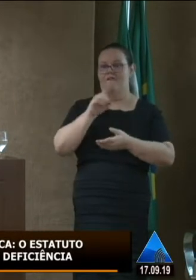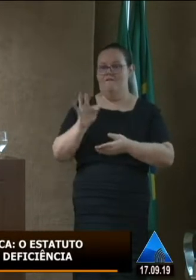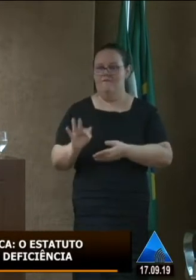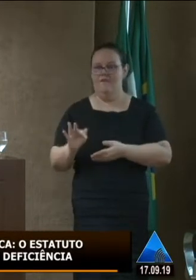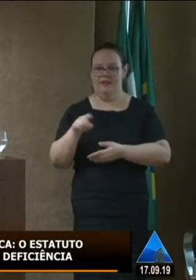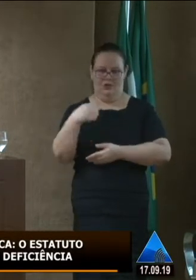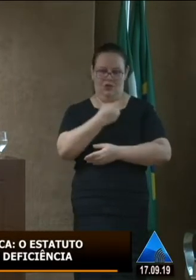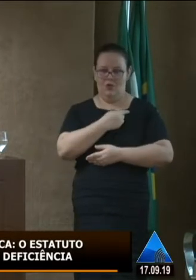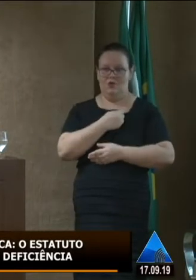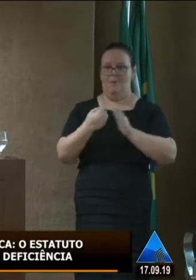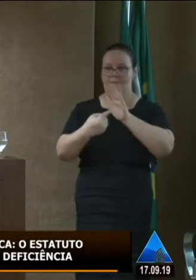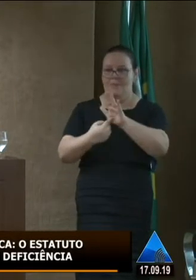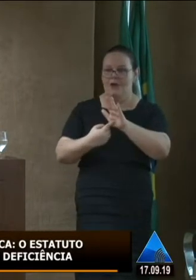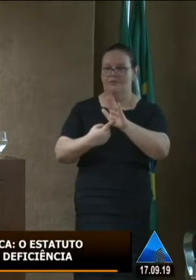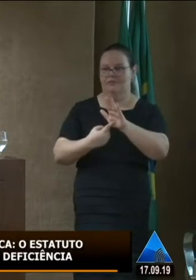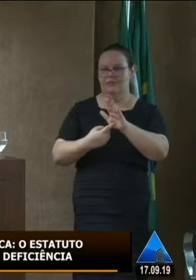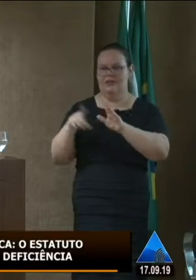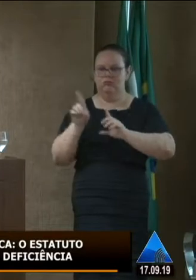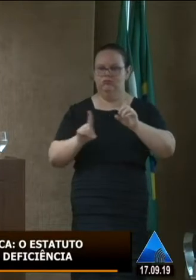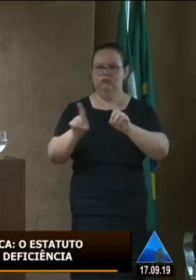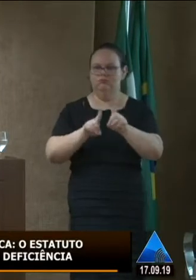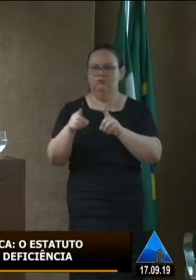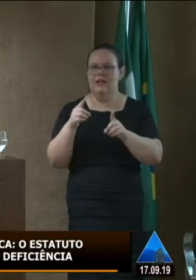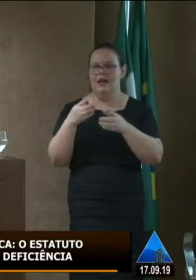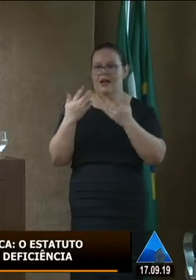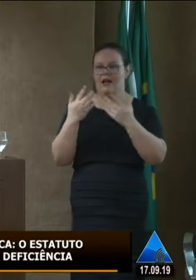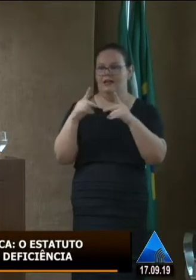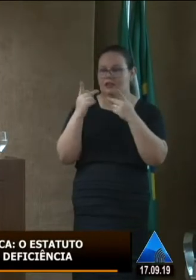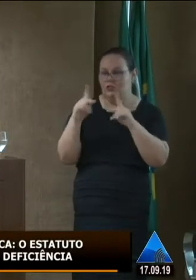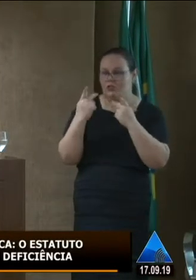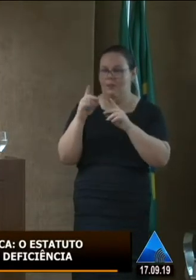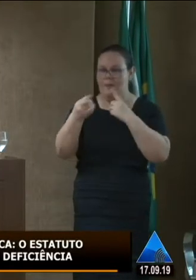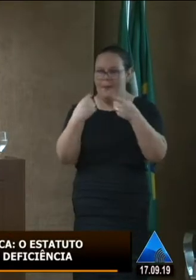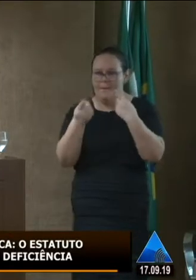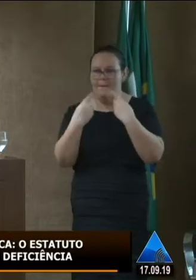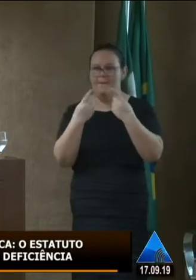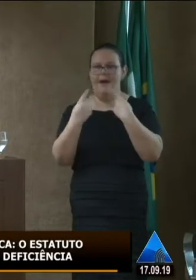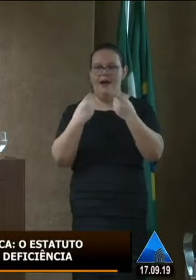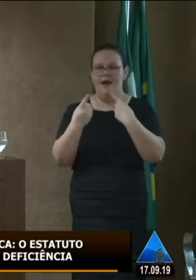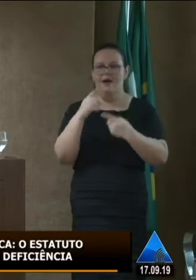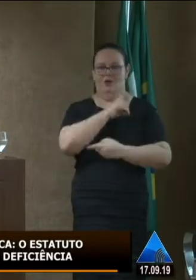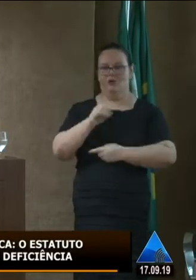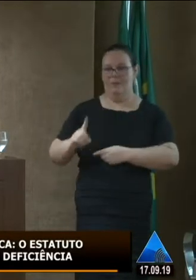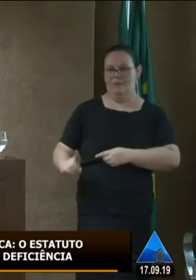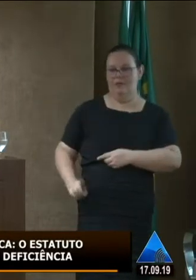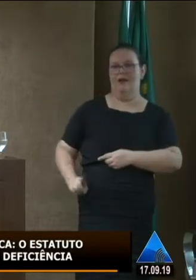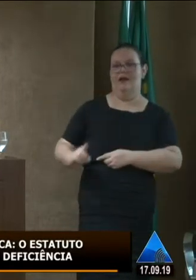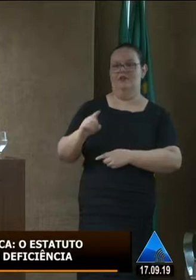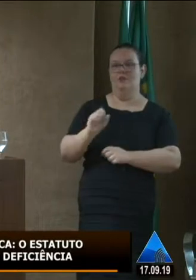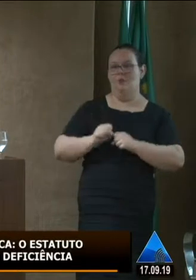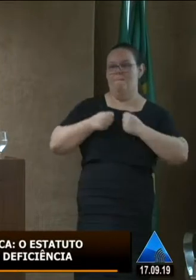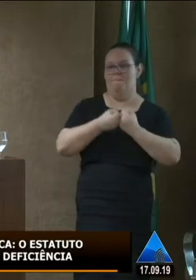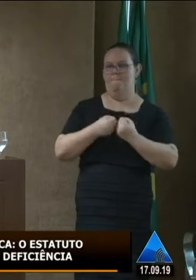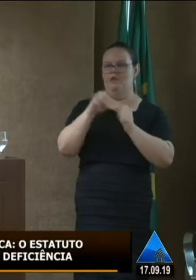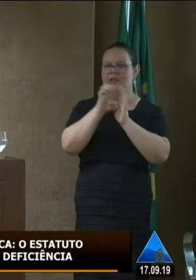à disposição para discutir junto a assessoria do deputado ao poder executivo